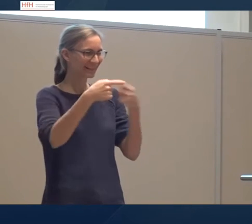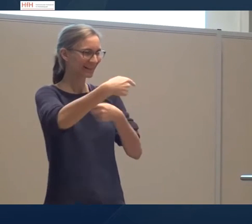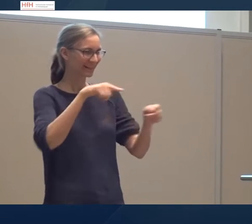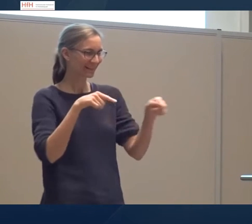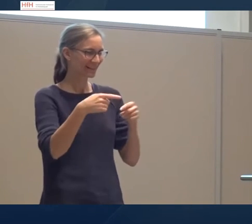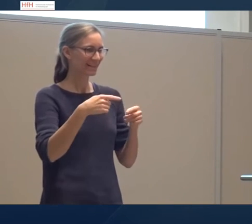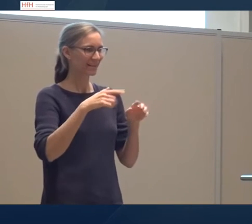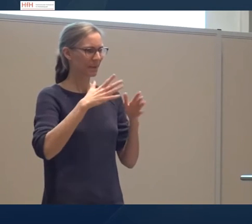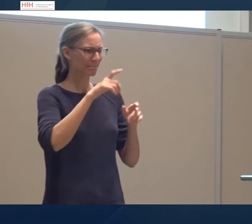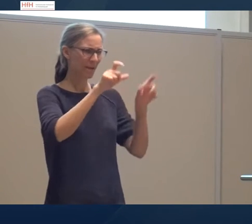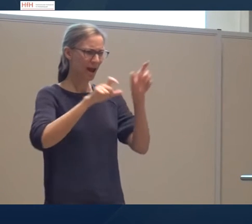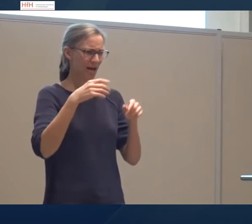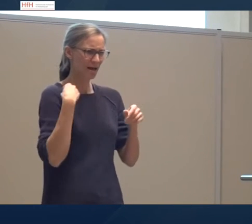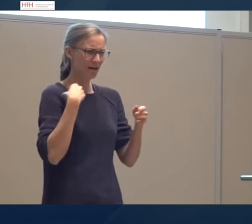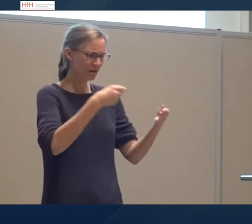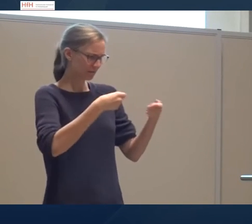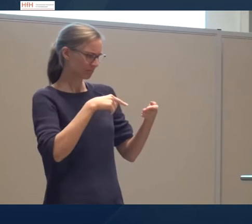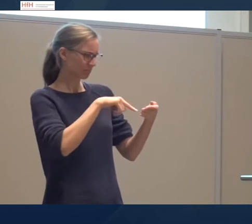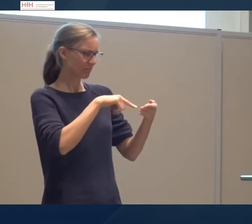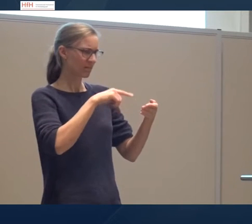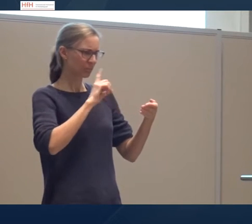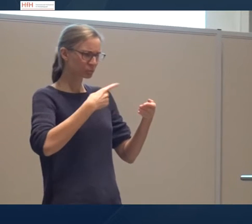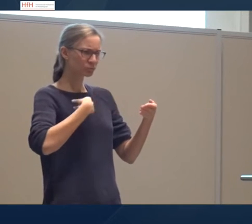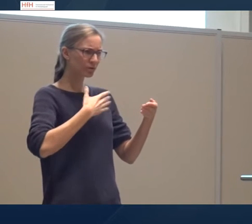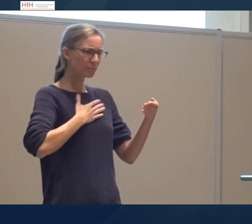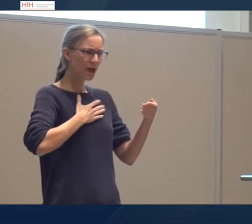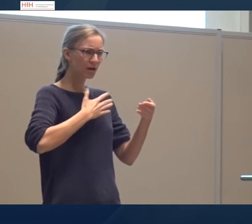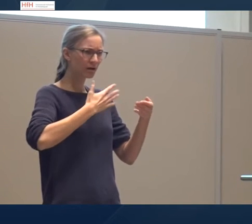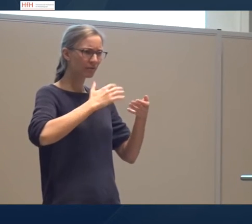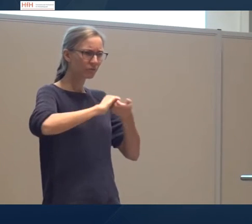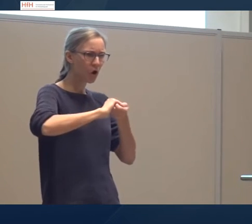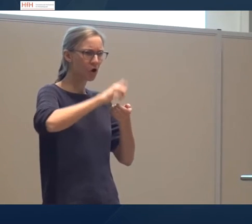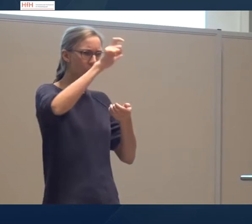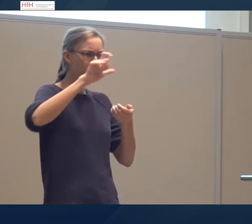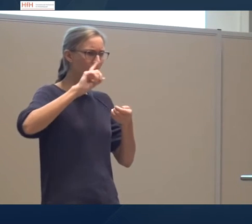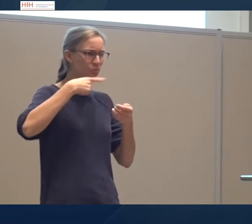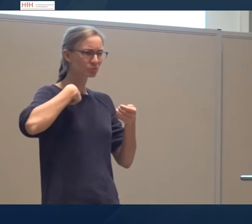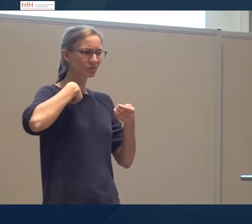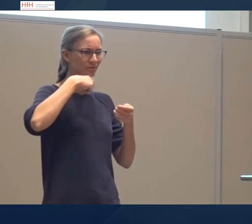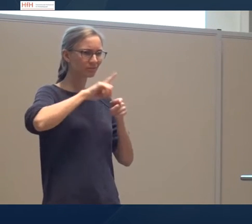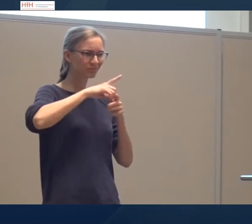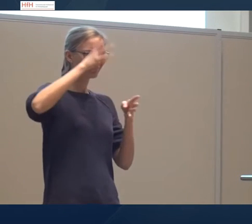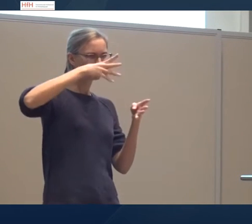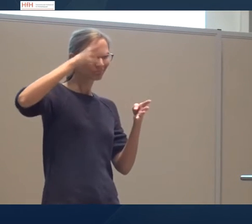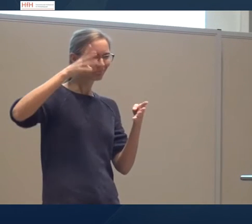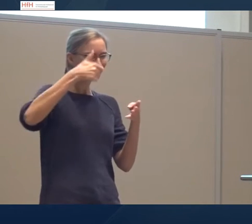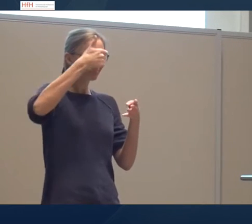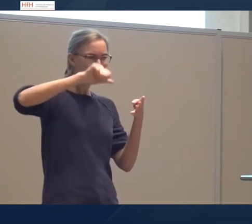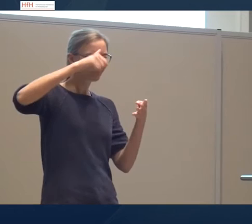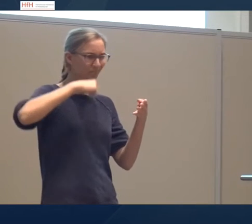spricht man dann vielleicht drüber, ich soll jetzt hier eine Kollegin oder eine Kollegin bewerten oder mein